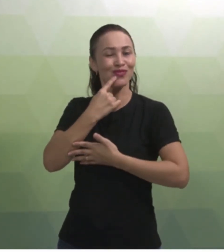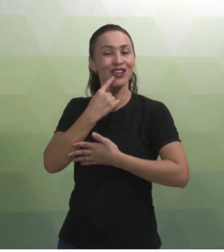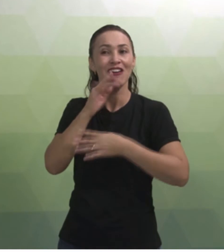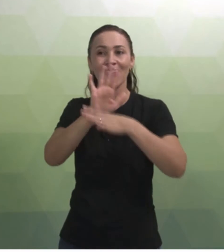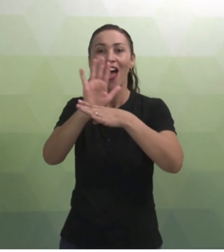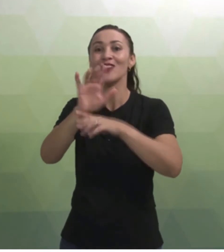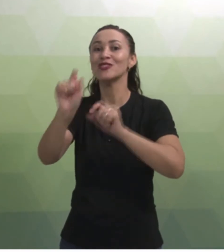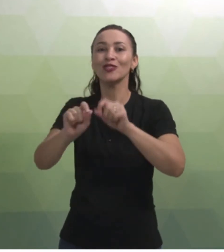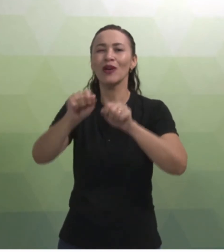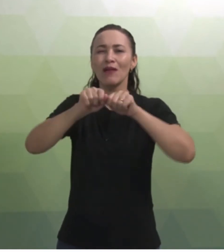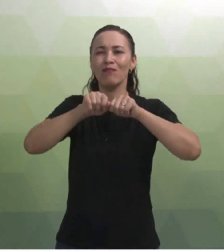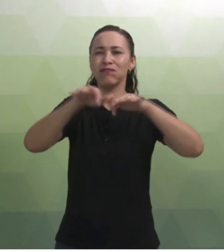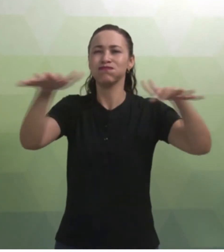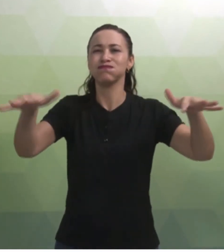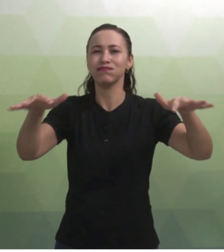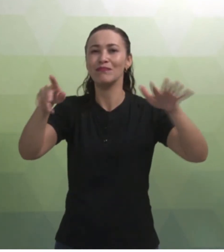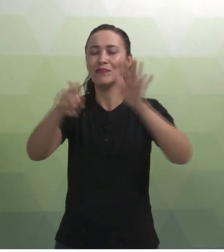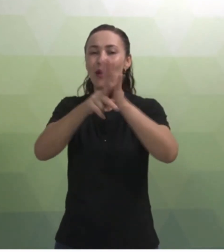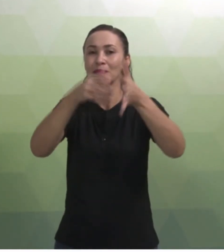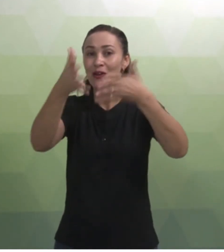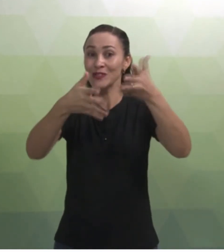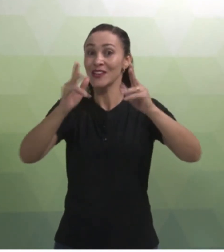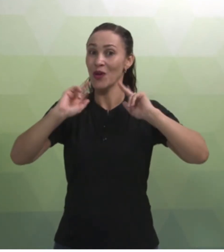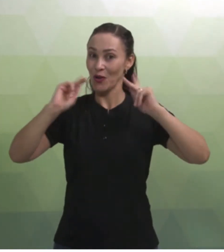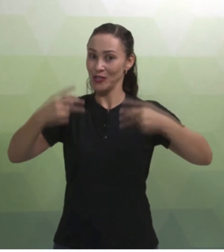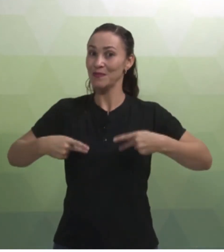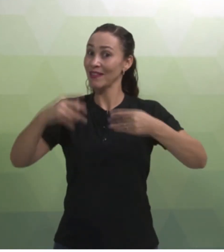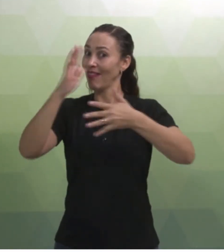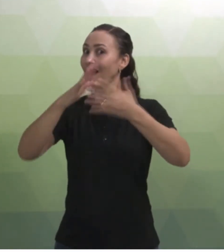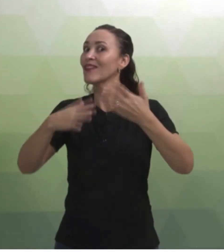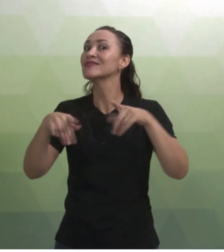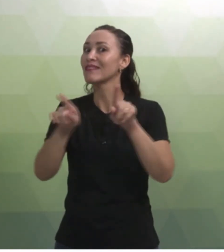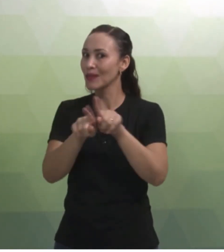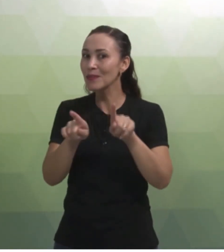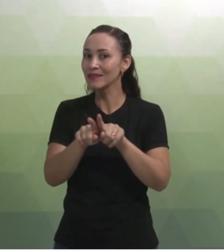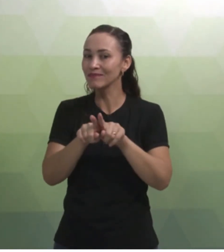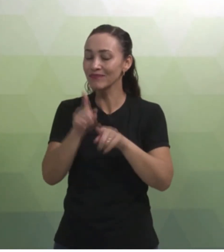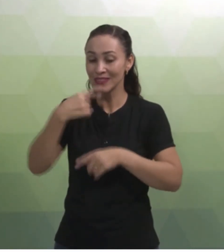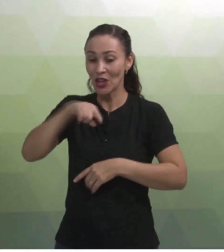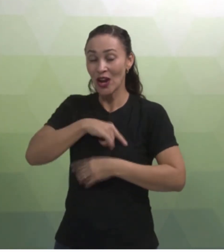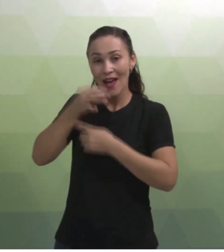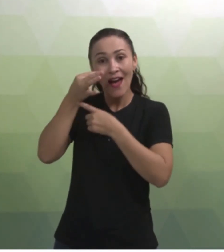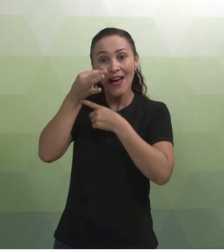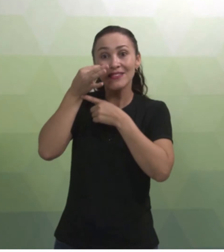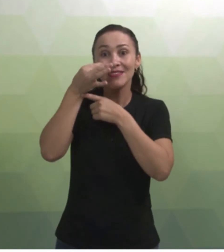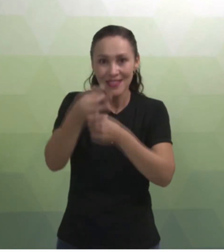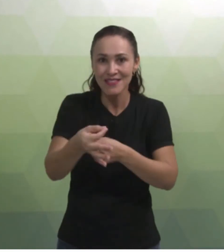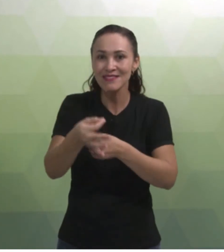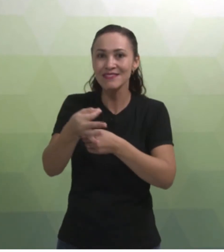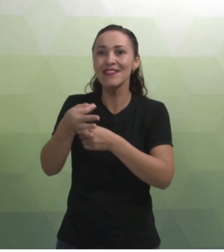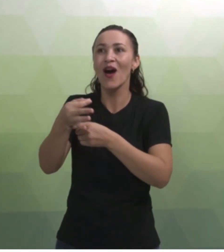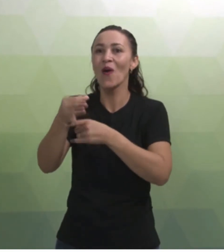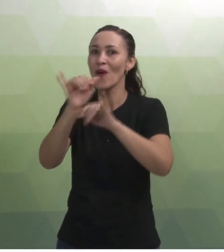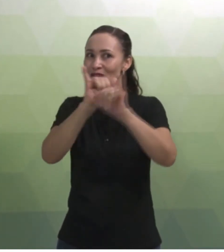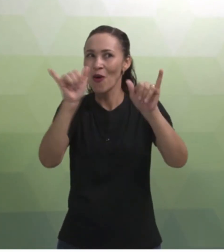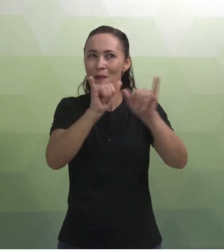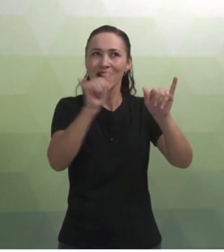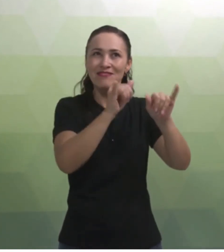disseminação e o reconhecimento da língua de sinais. Então, é muito importante a gente nos ater a esse tipo de informação. Ok?